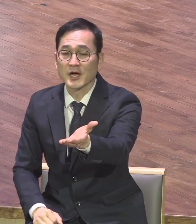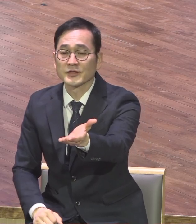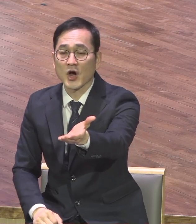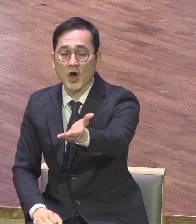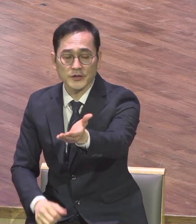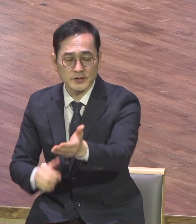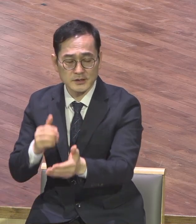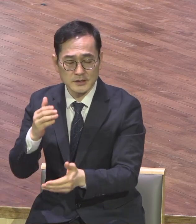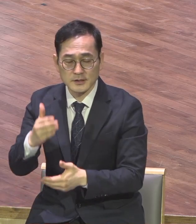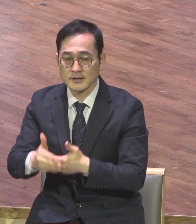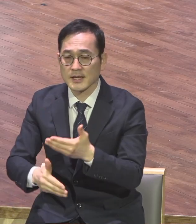한글자막